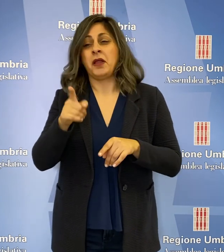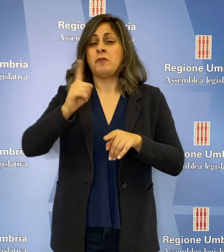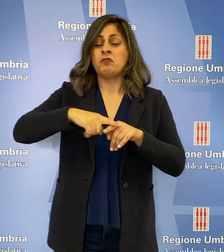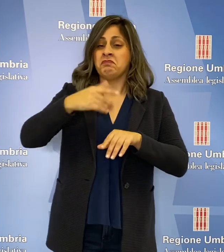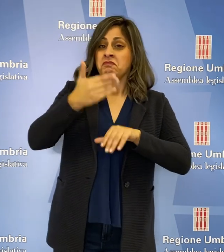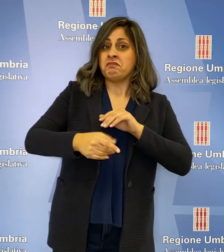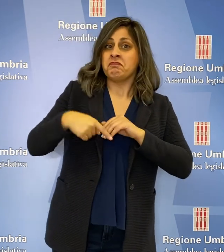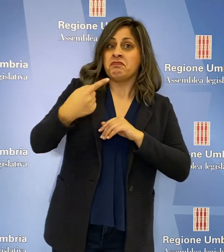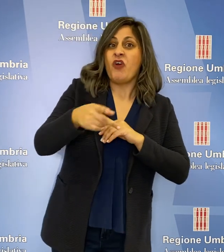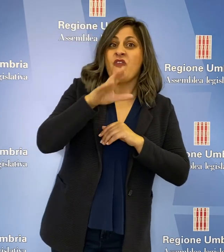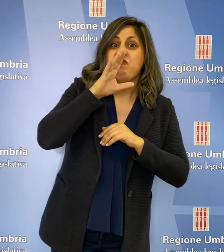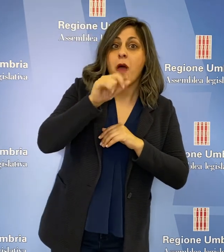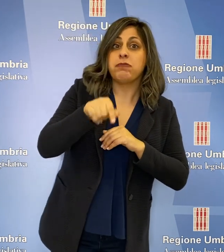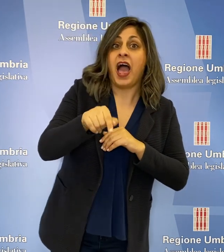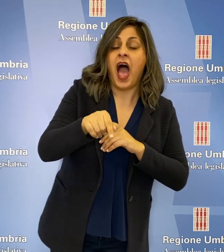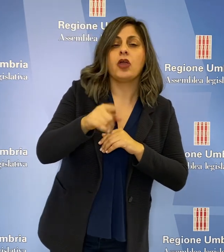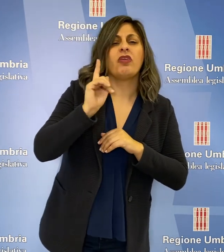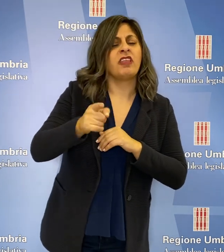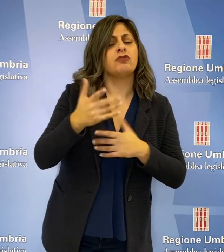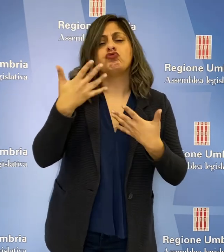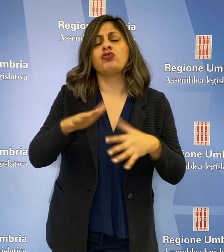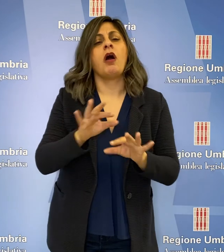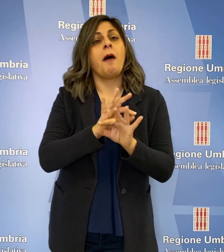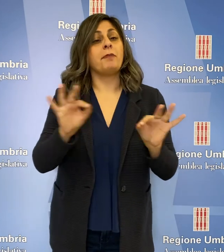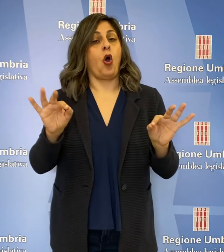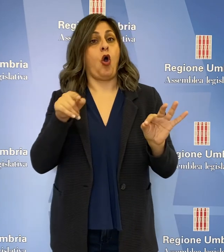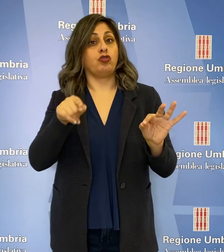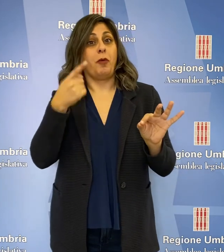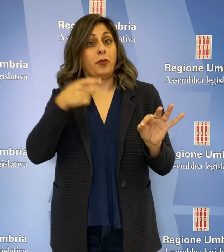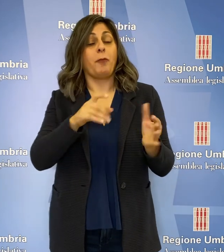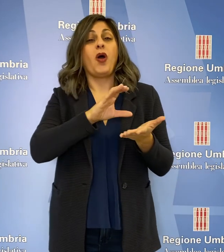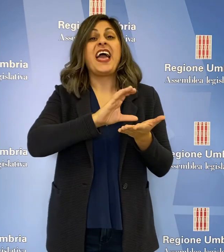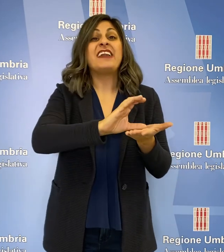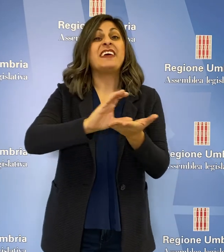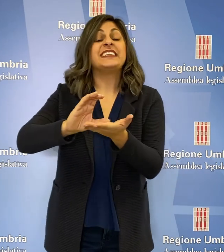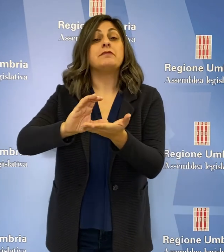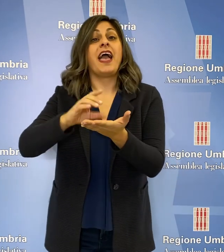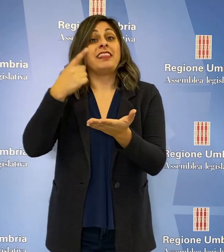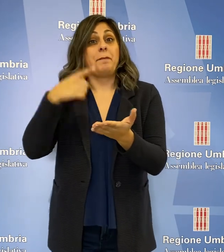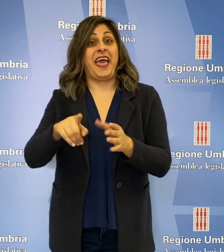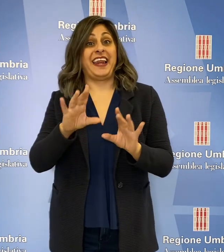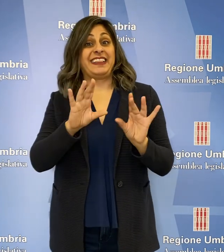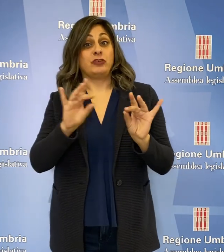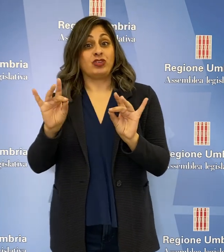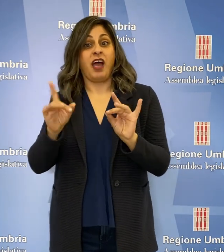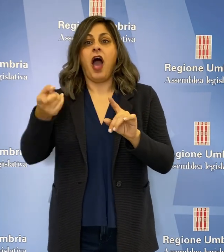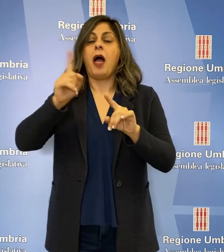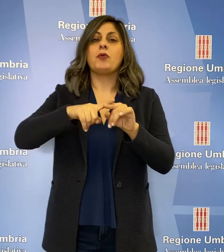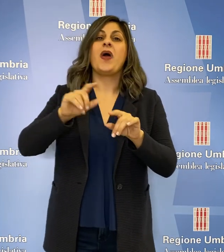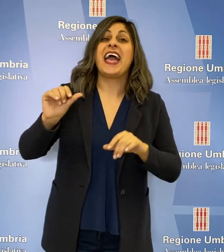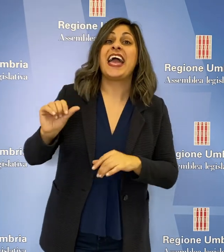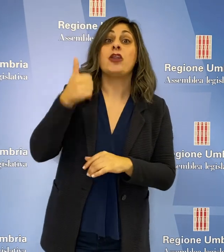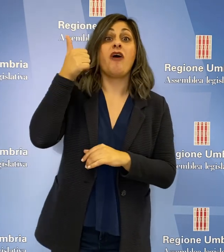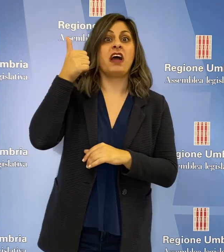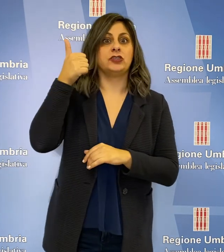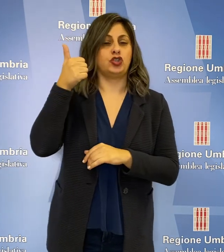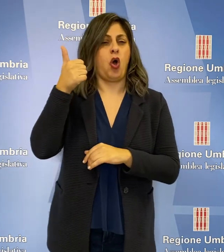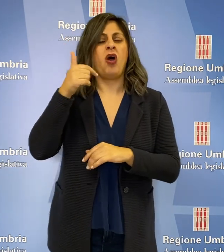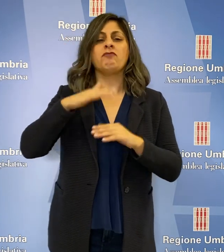Entro il prossimo mese di febbraio saranno attivi sul versante degli investimenti per il digitale e l'innovazione